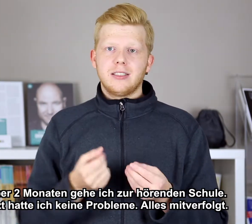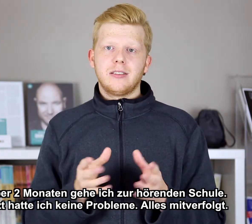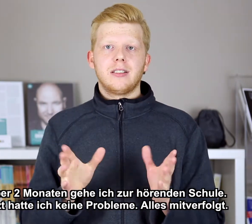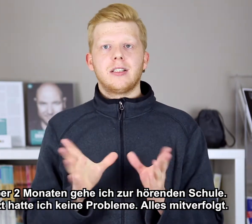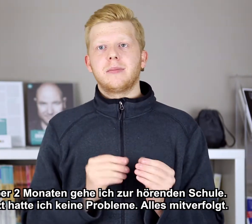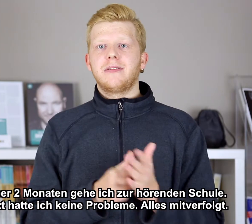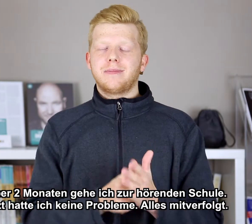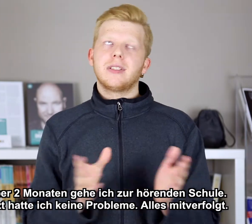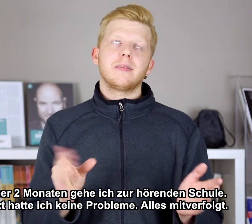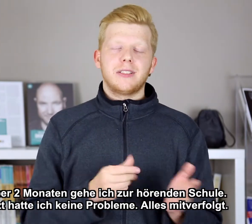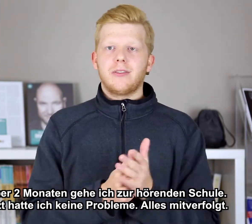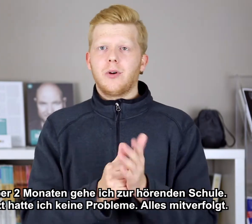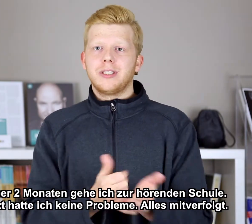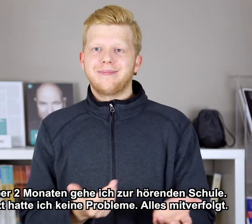Alles mitverfolgen.